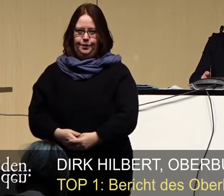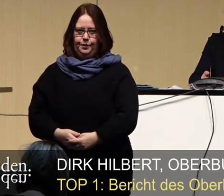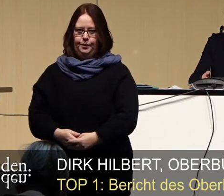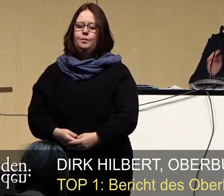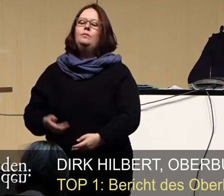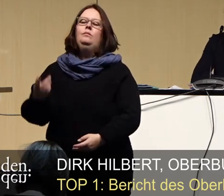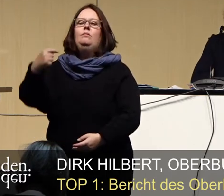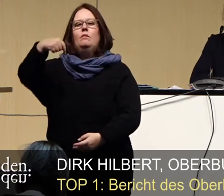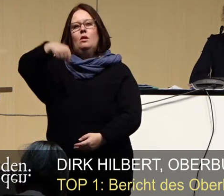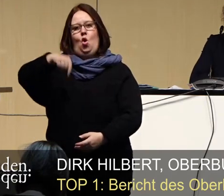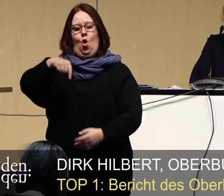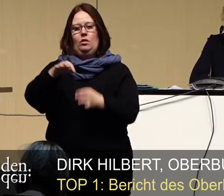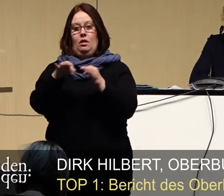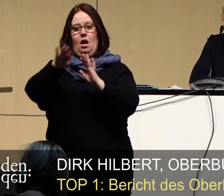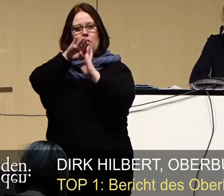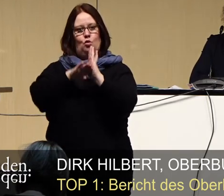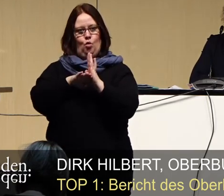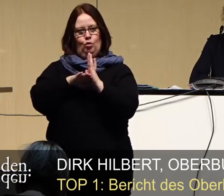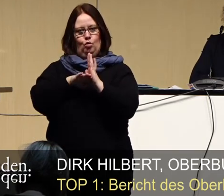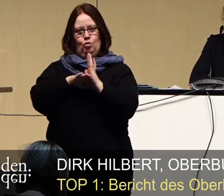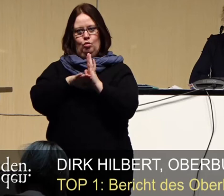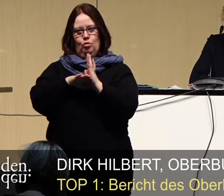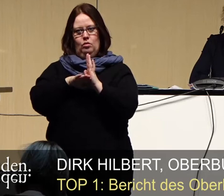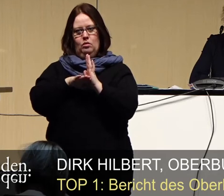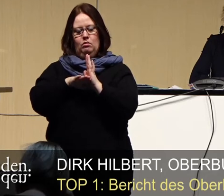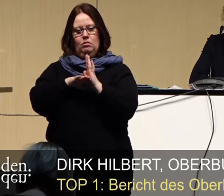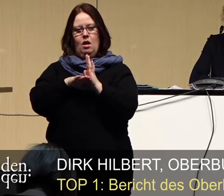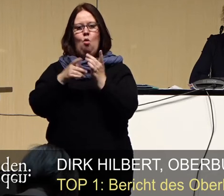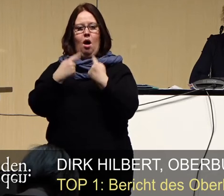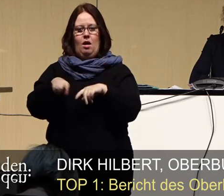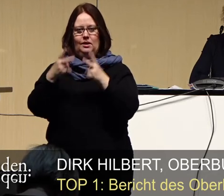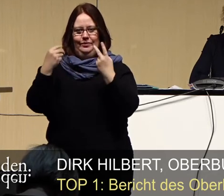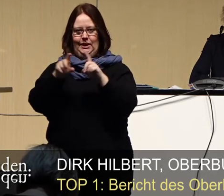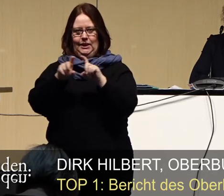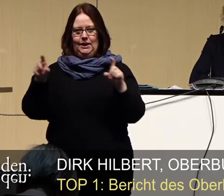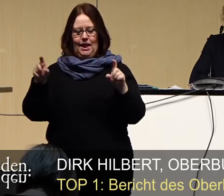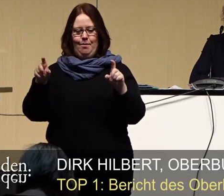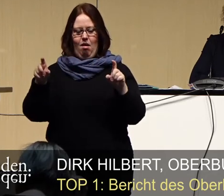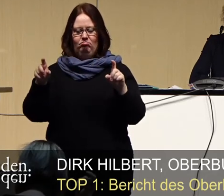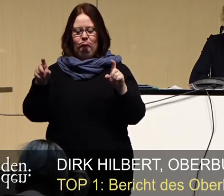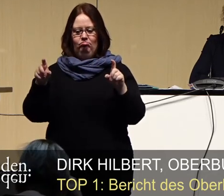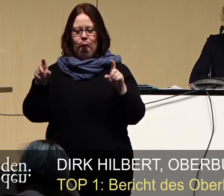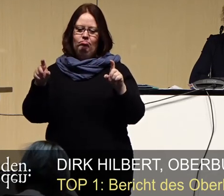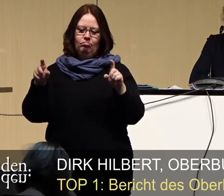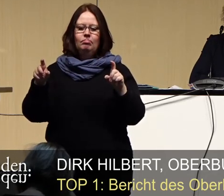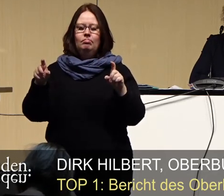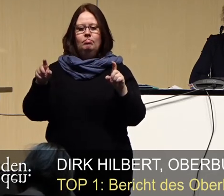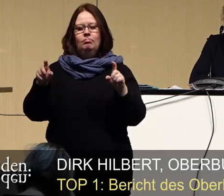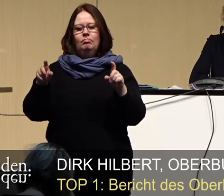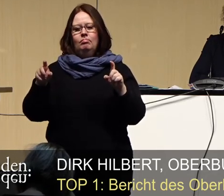Wir haben heute auf der Tagesordnung unter anderem auch ein anderes wichtiges Thema, welches zumindest